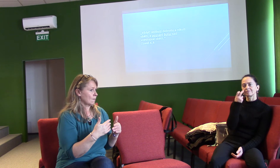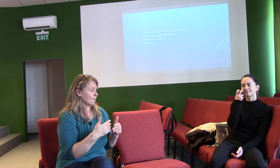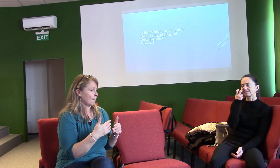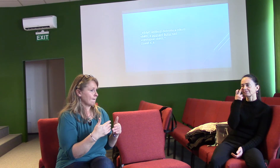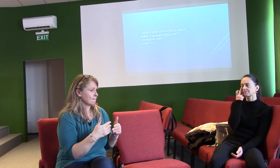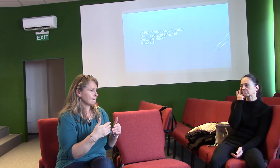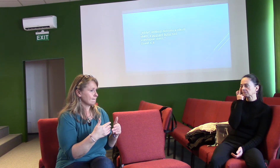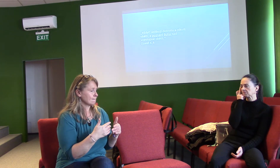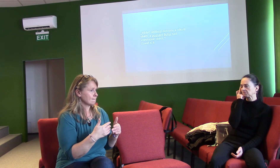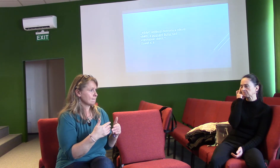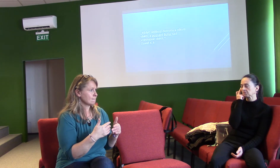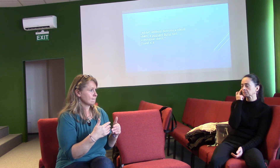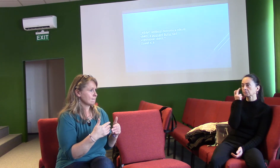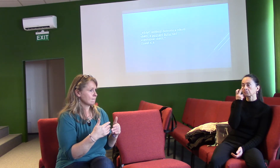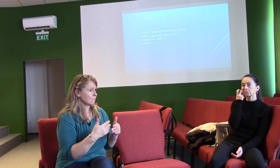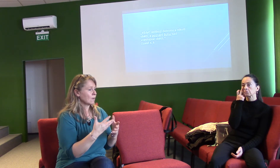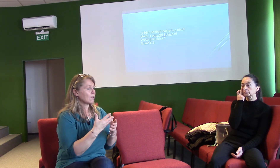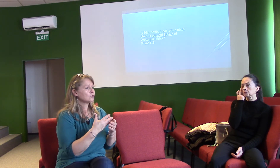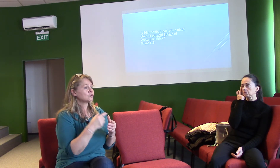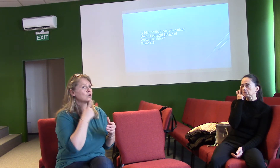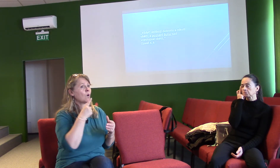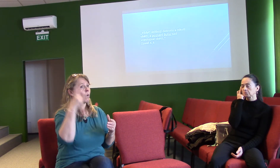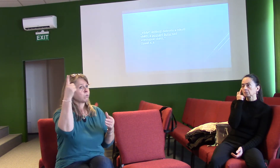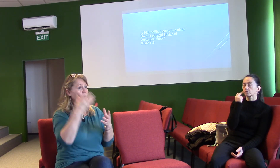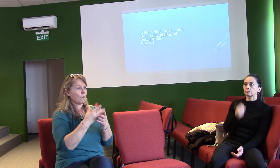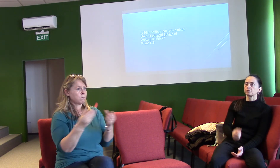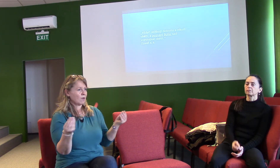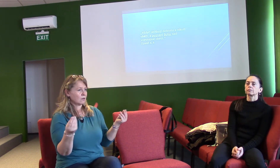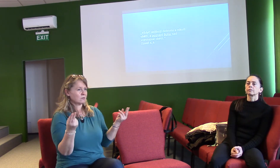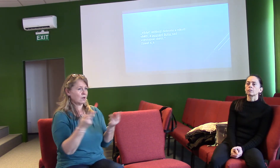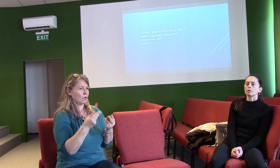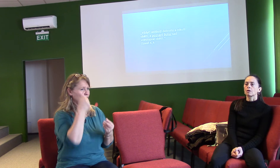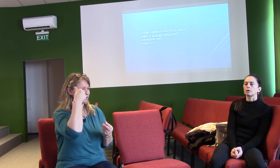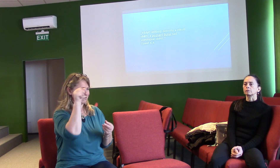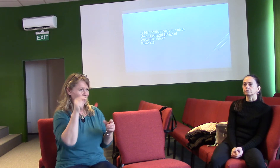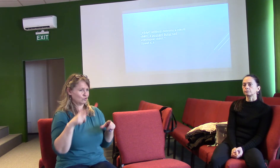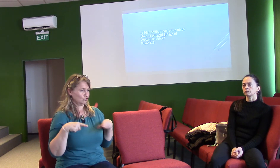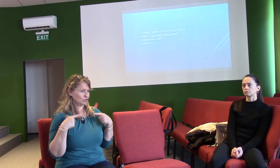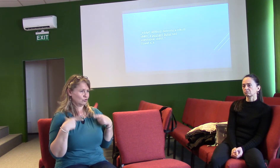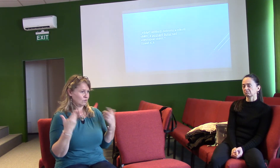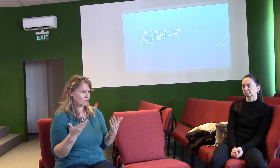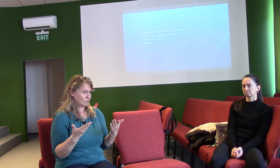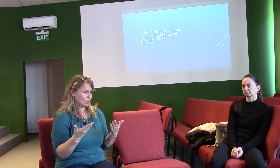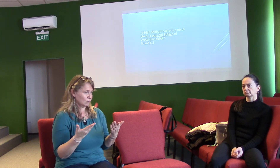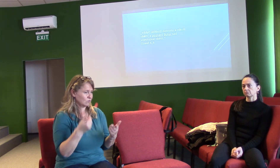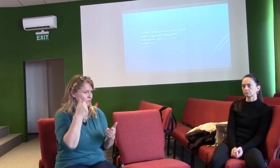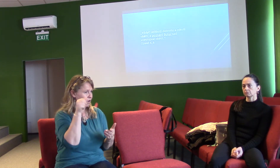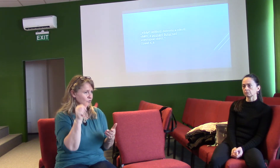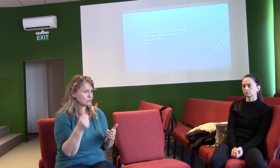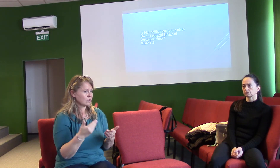Takže bez Boha je život absurdismus a někdo to vyjadřil takto, že nic mi nechutná.